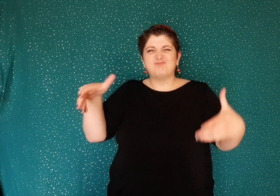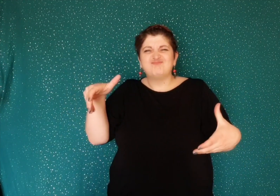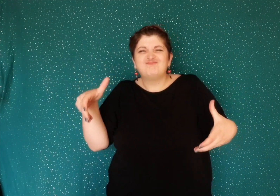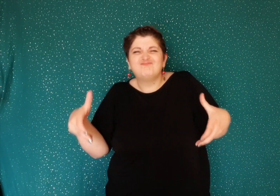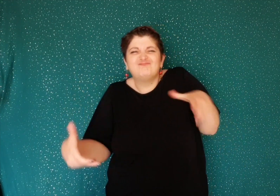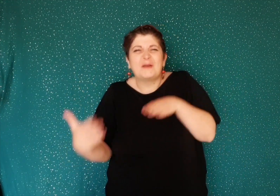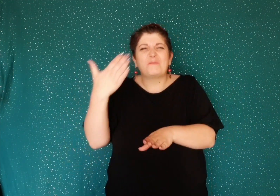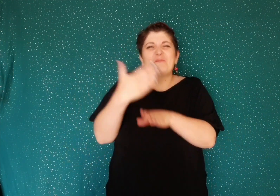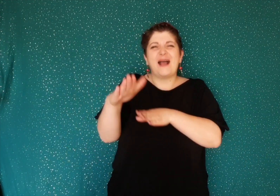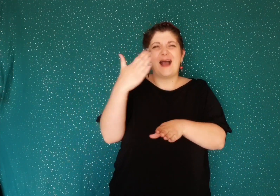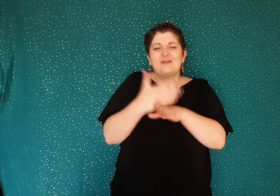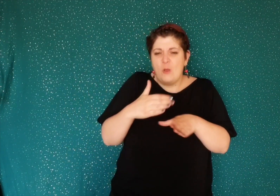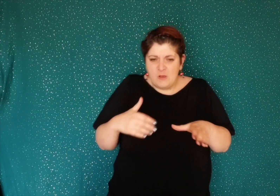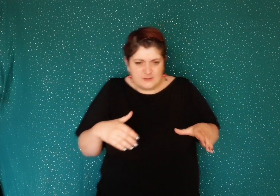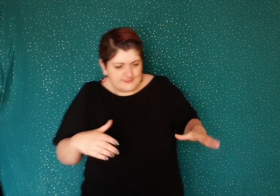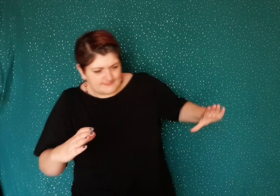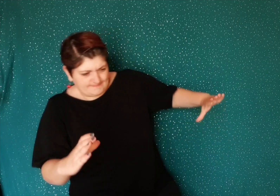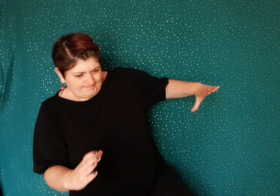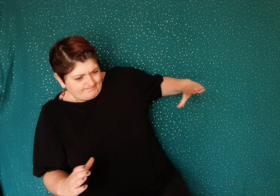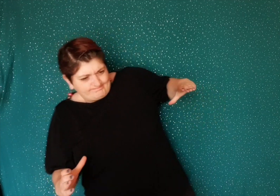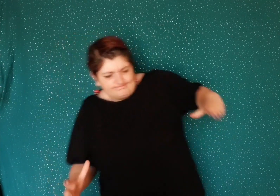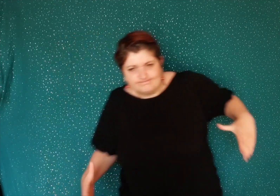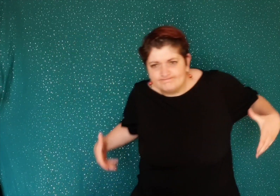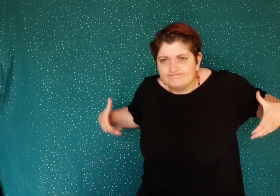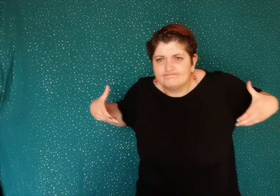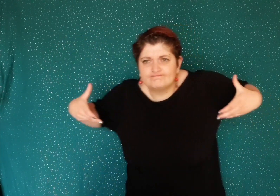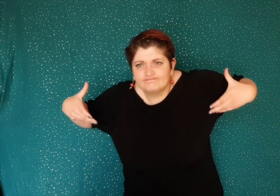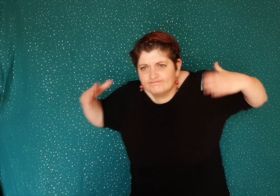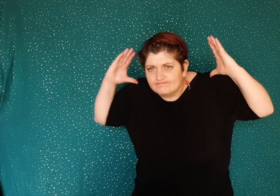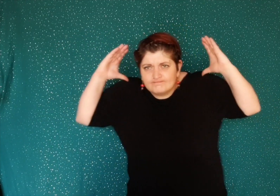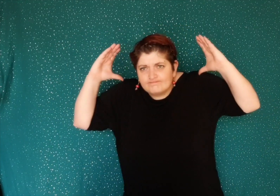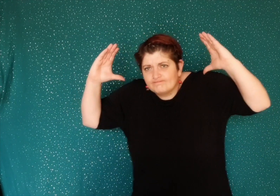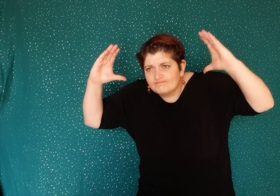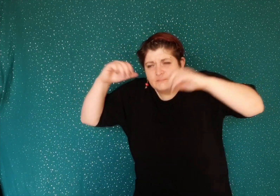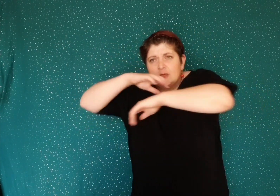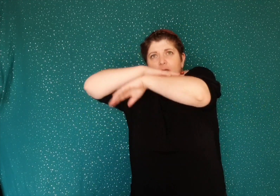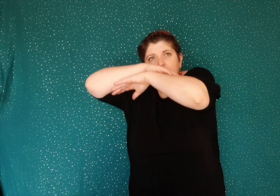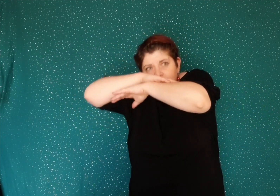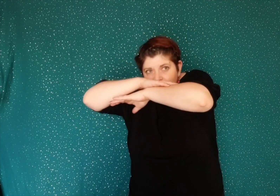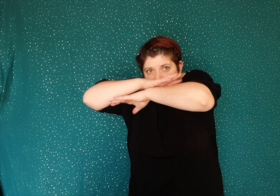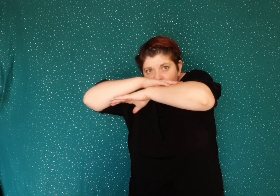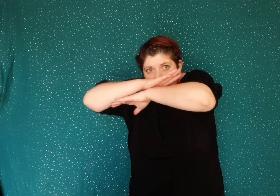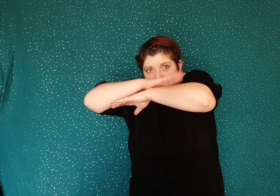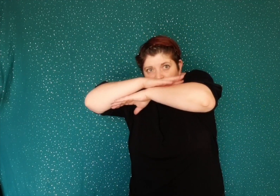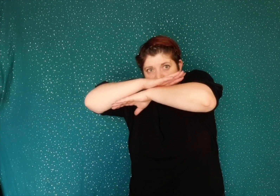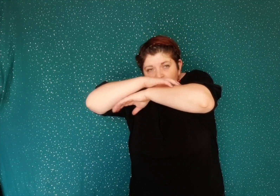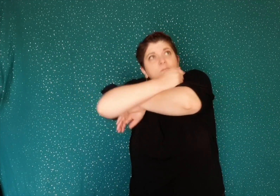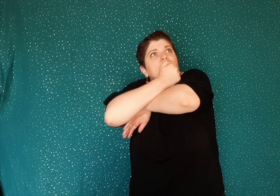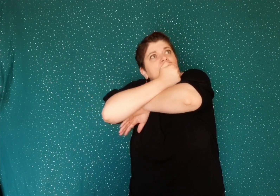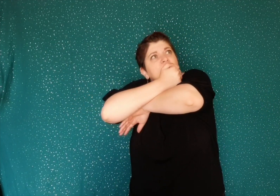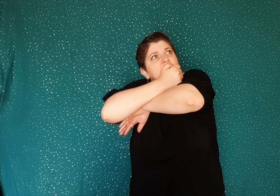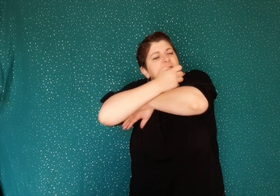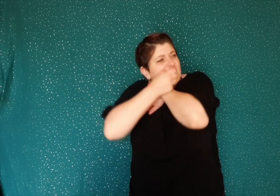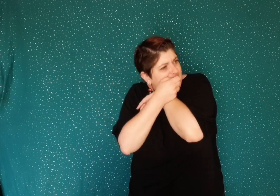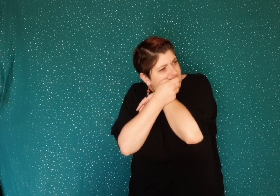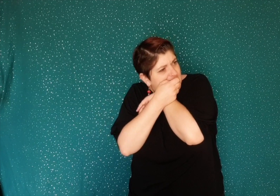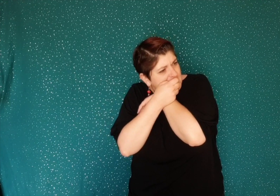plus éveillé que jamais il s'allonge dans sa bétonneuse et se met à réfléchir